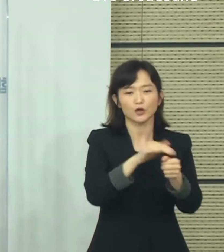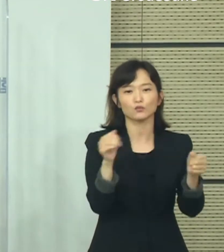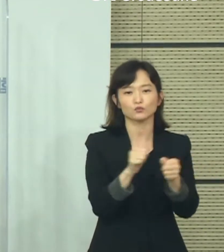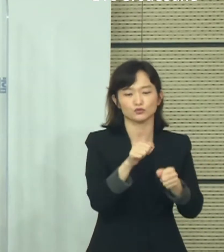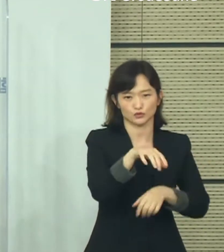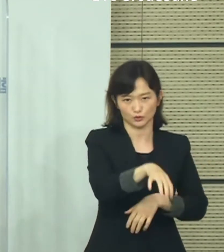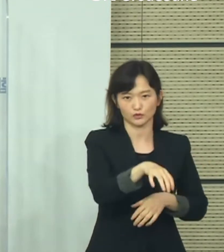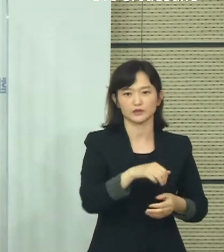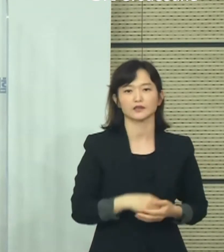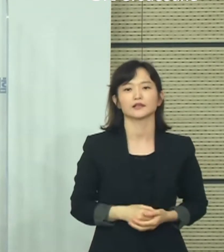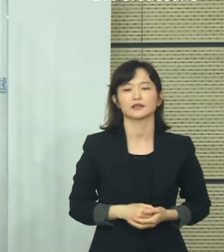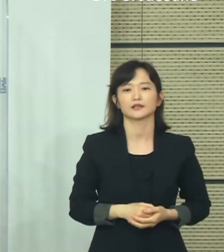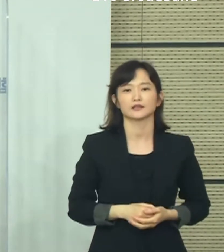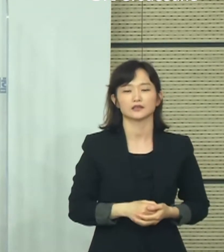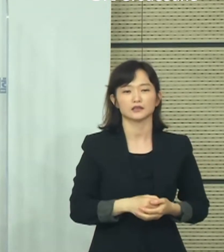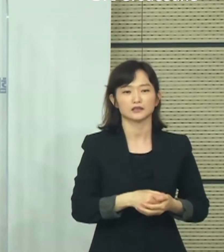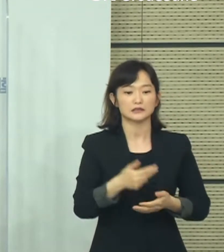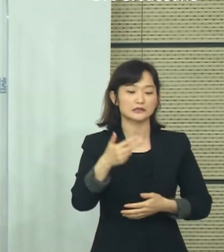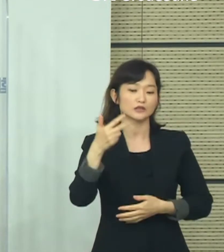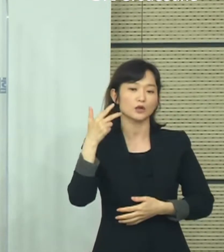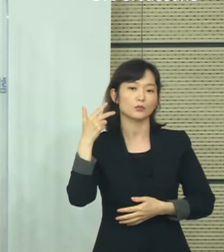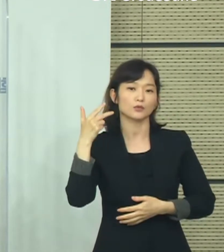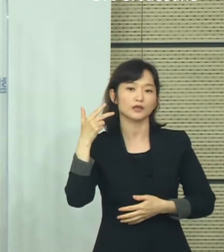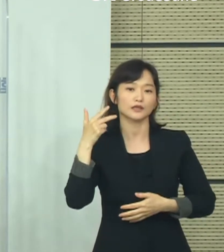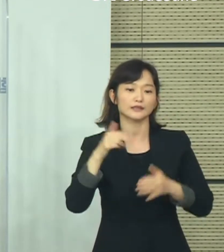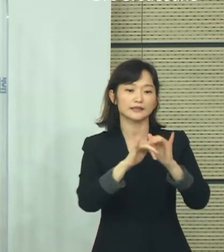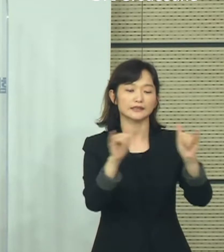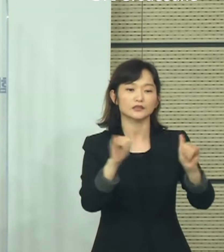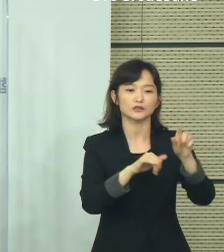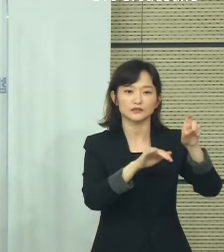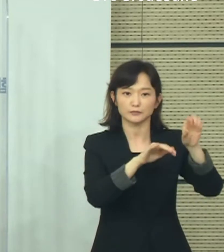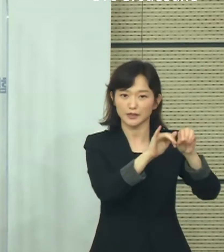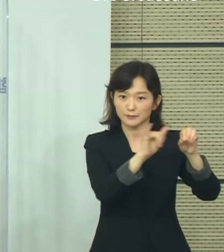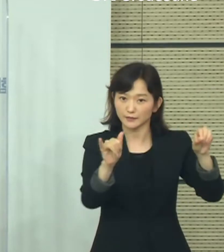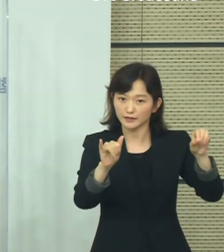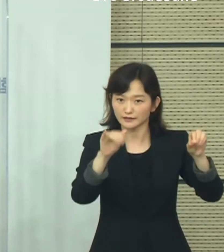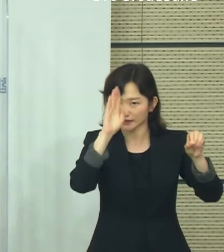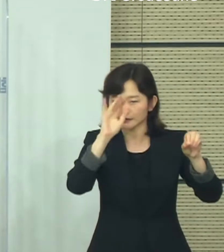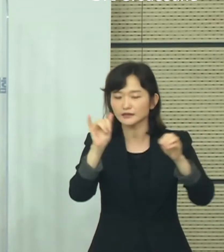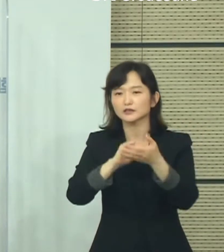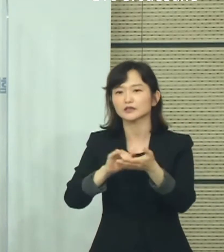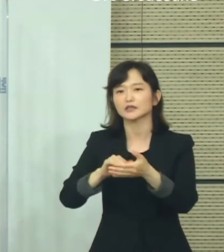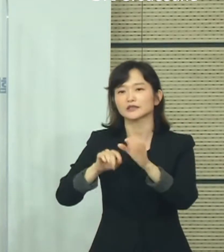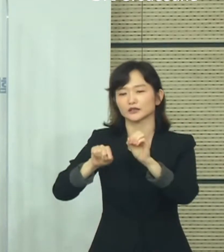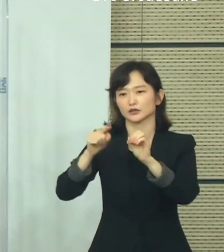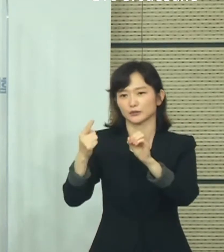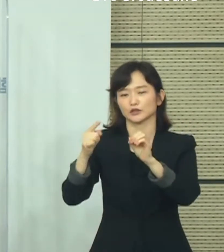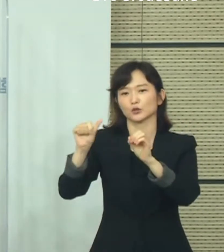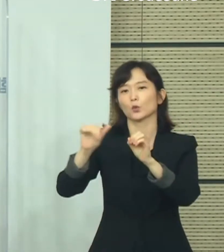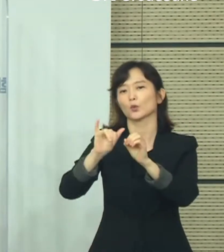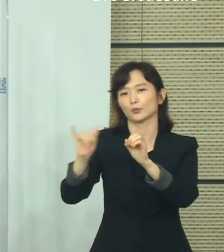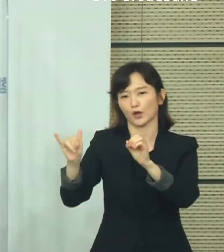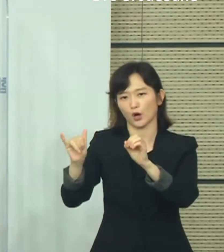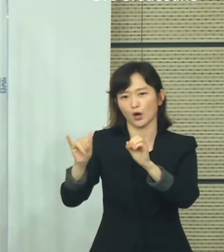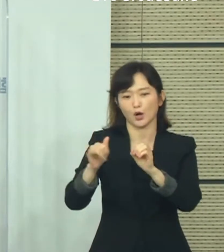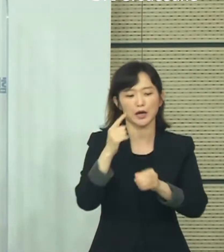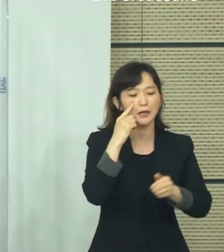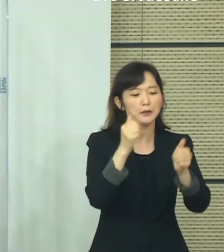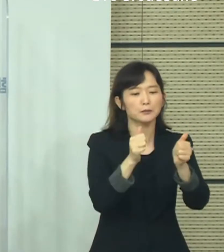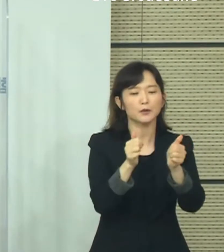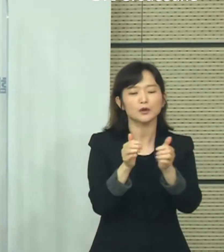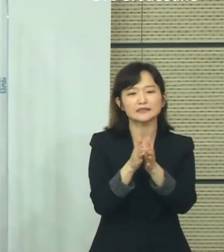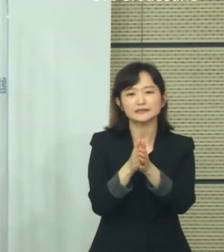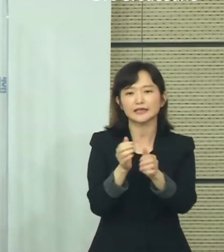적용 전 한 주간 인구 10만 명당 환자 수는 0.15명 수준이었으나 시범 적용